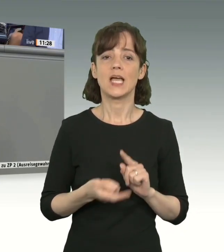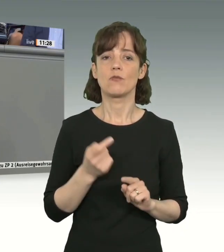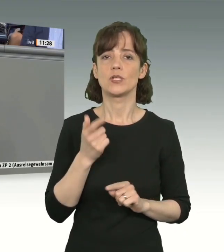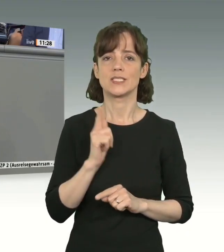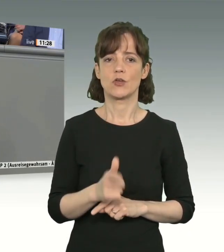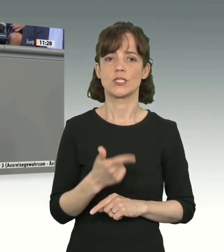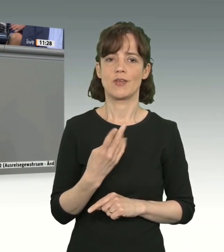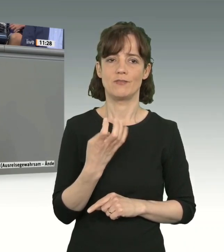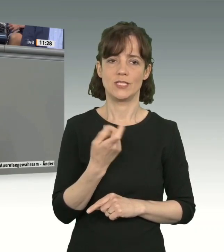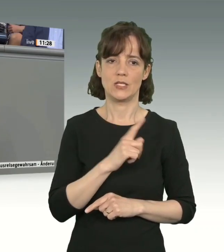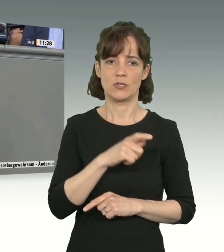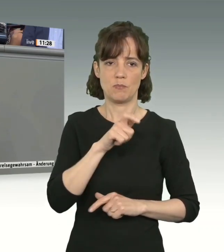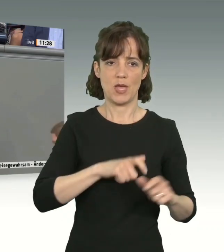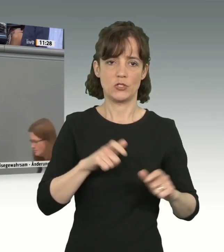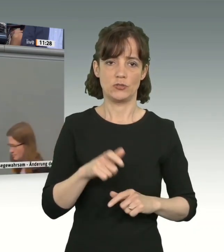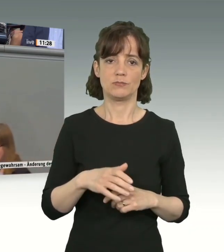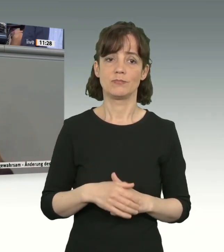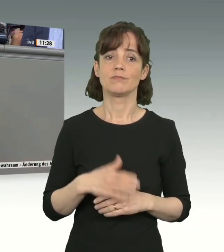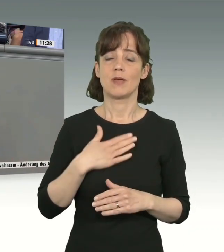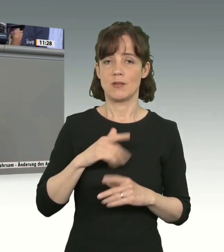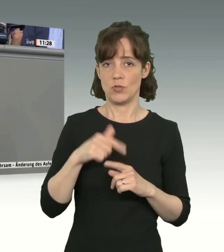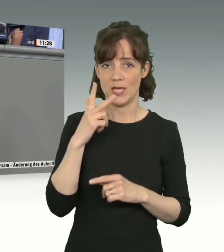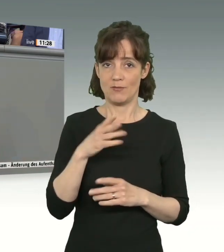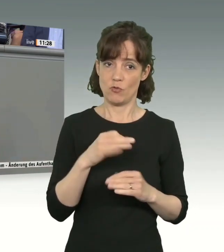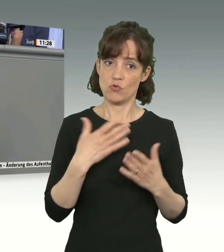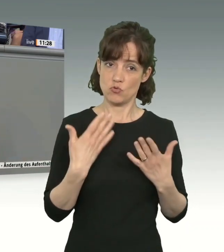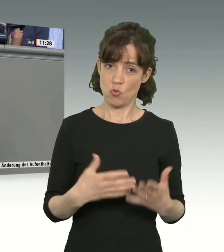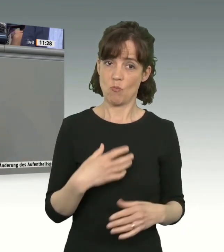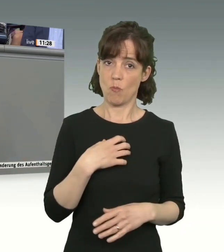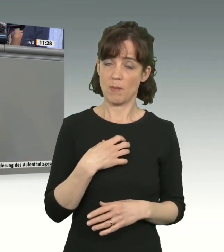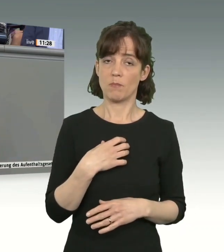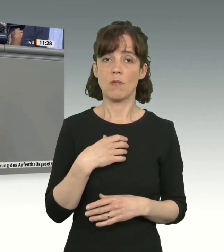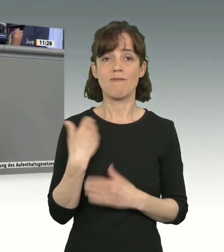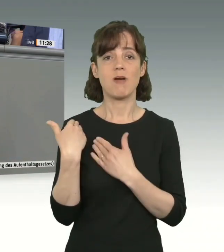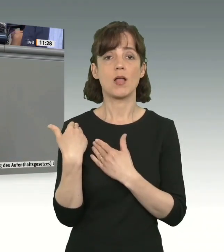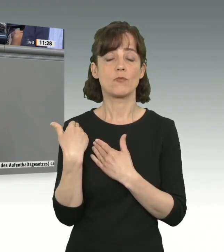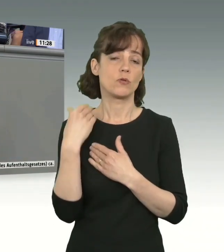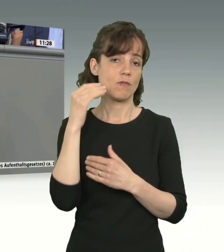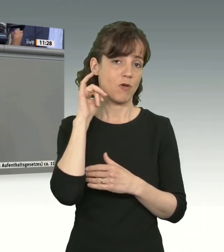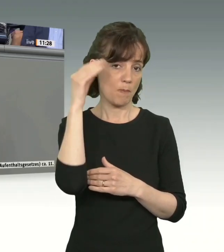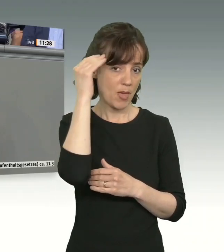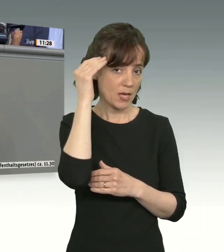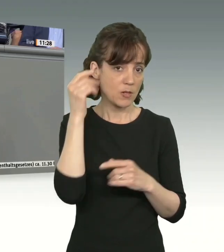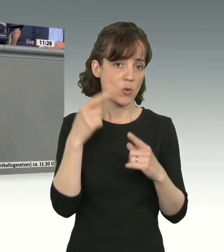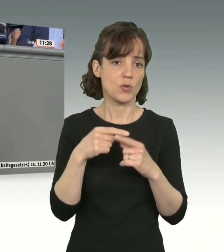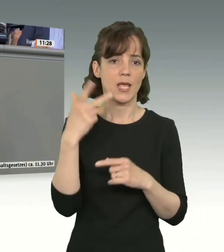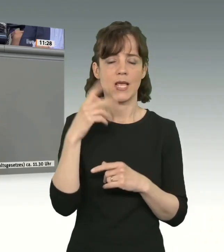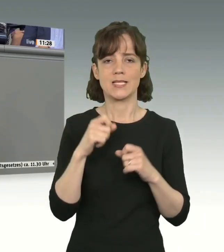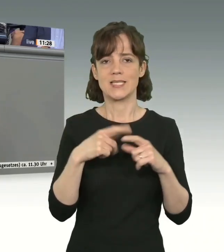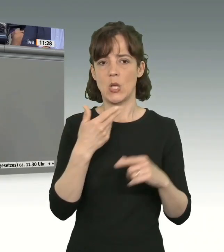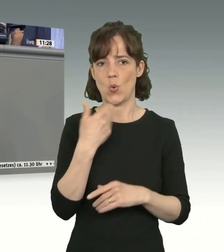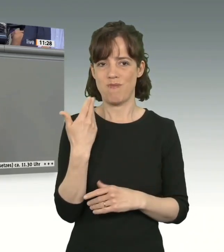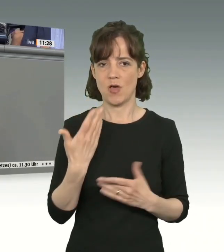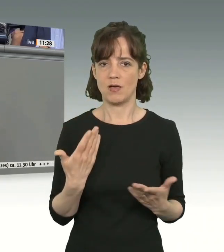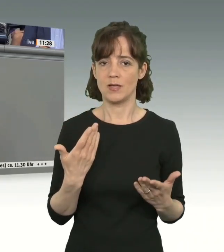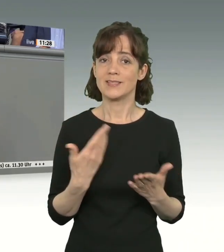Seehofer die Verantwortung. Und diese Fraktion, die jetzt die Ampel bilden, werden einen grundlegenden Wechsel in